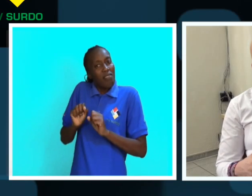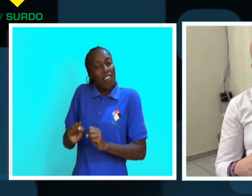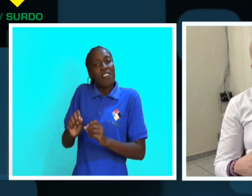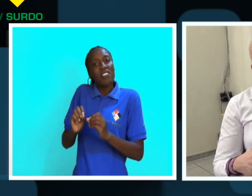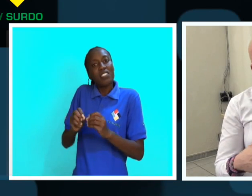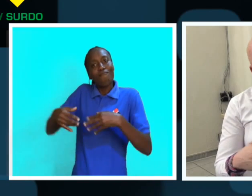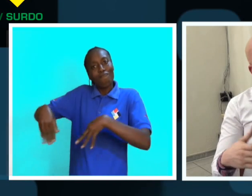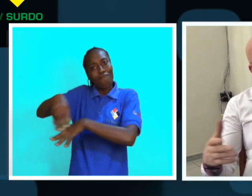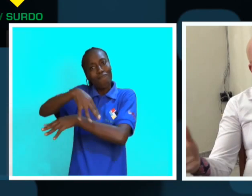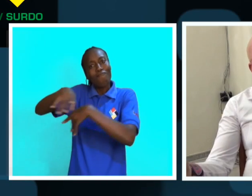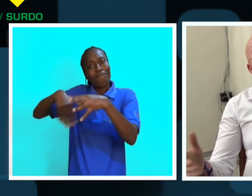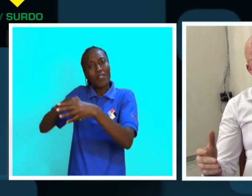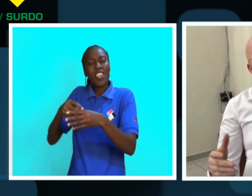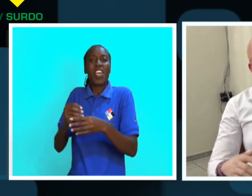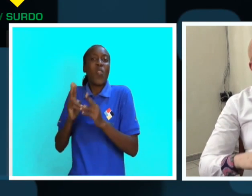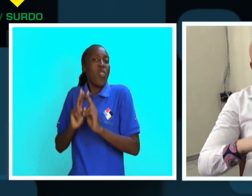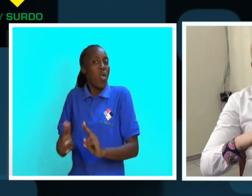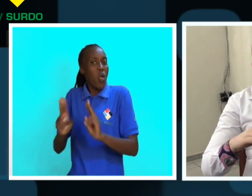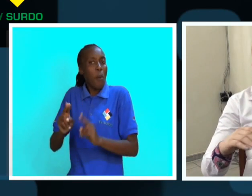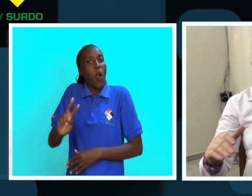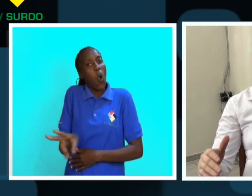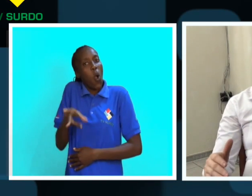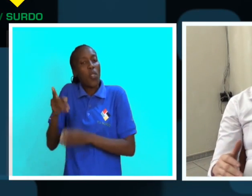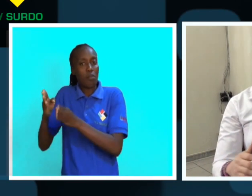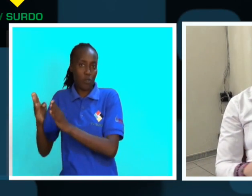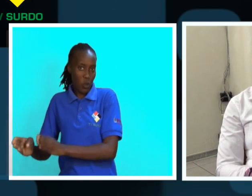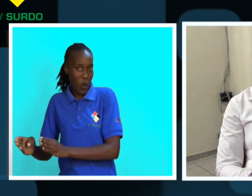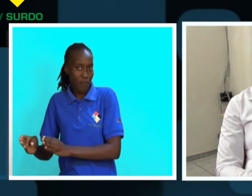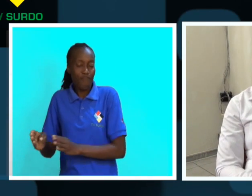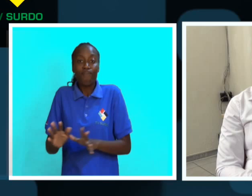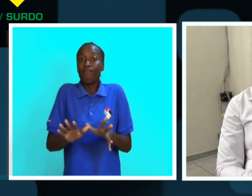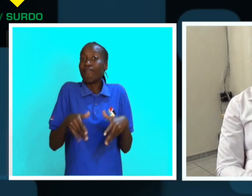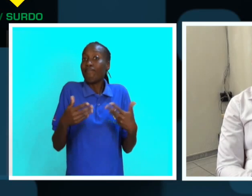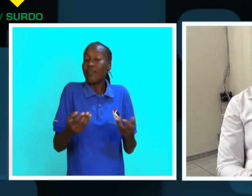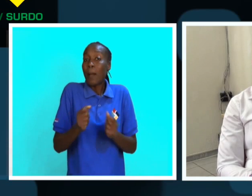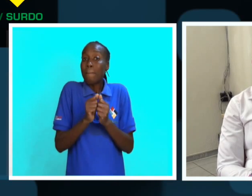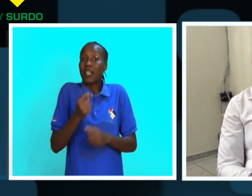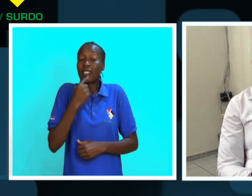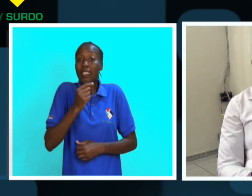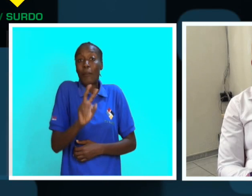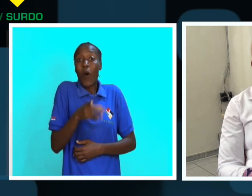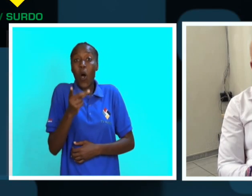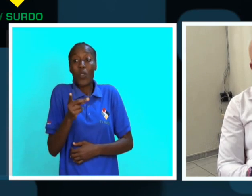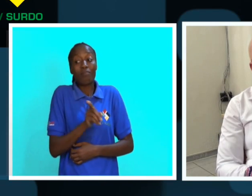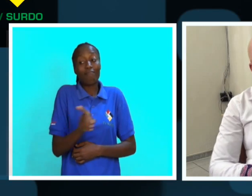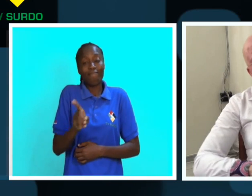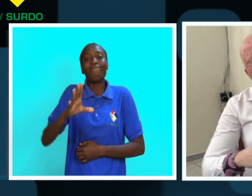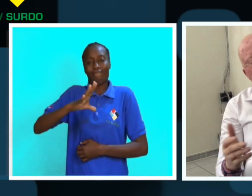garantir que ele tenha a convivência normal com as outras pessoas. Mas, por outro lado, eu deixo